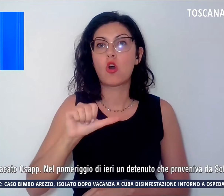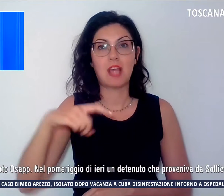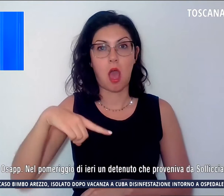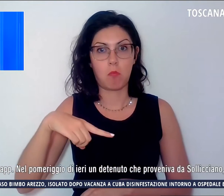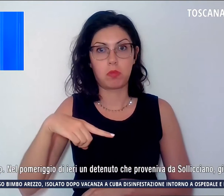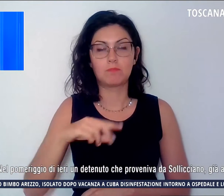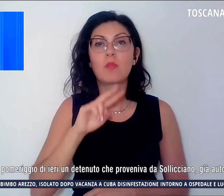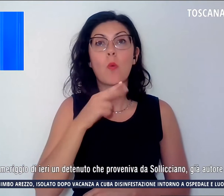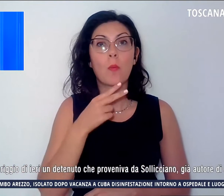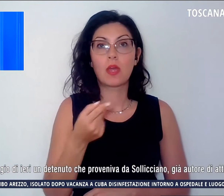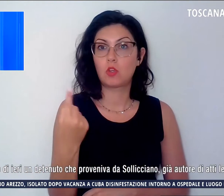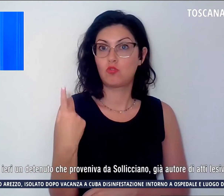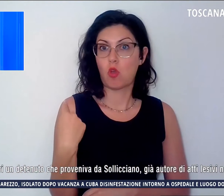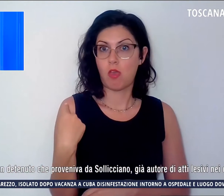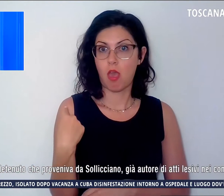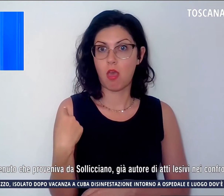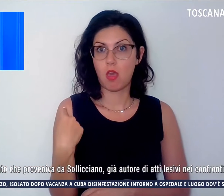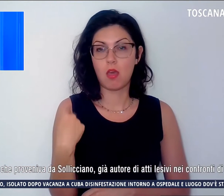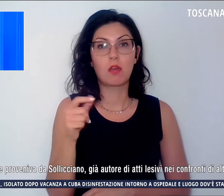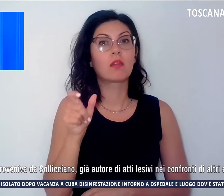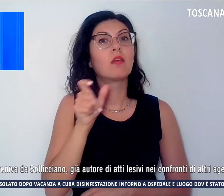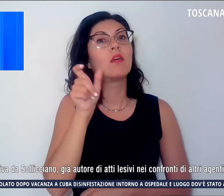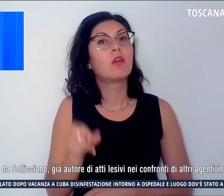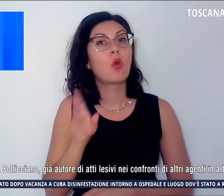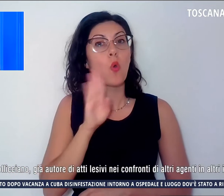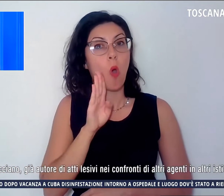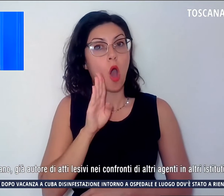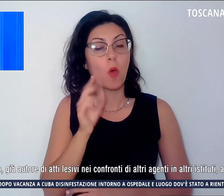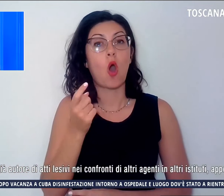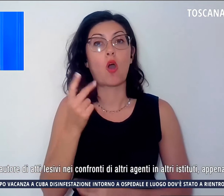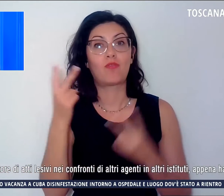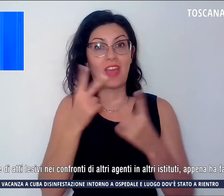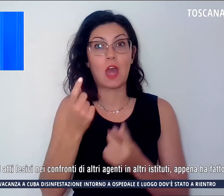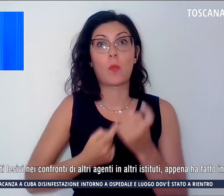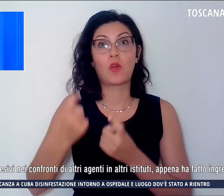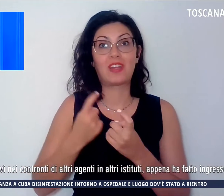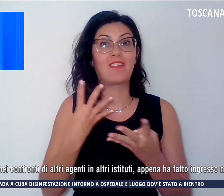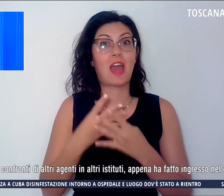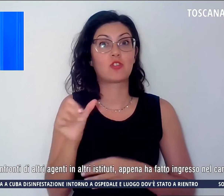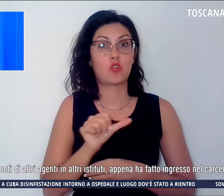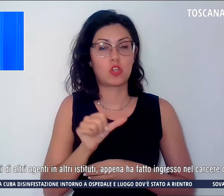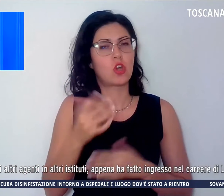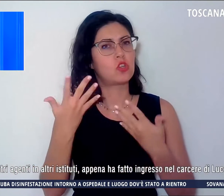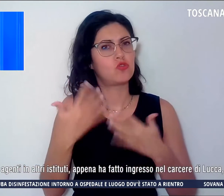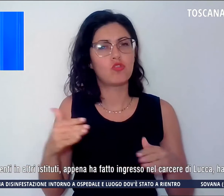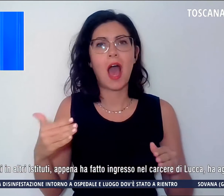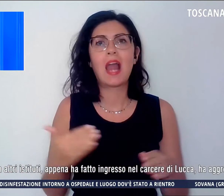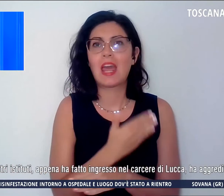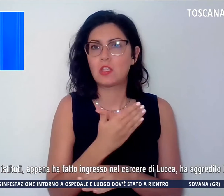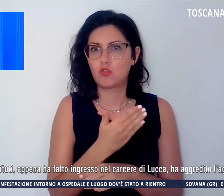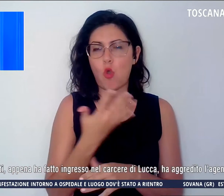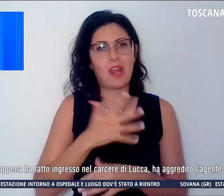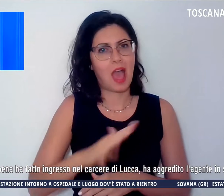pomeriggio di ieri un uomo che proveniva da Sollicciano, già autore di atti lesivi nei confronti di altri